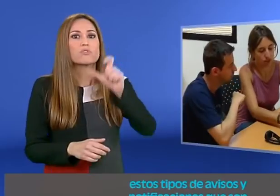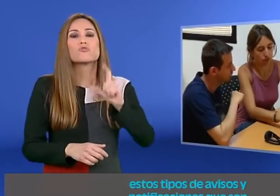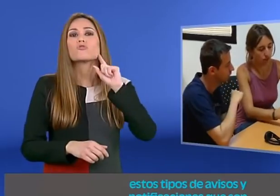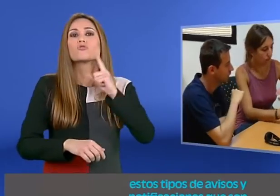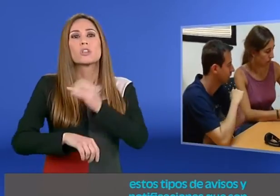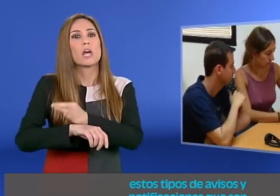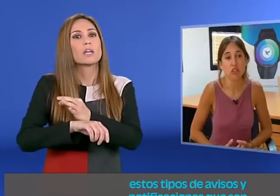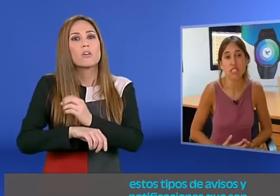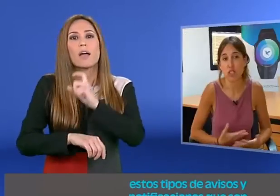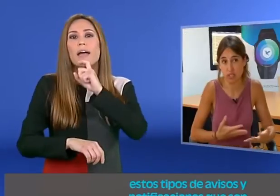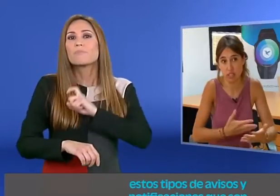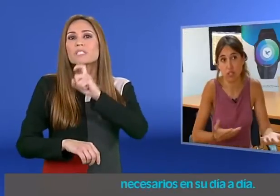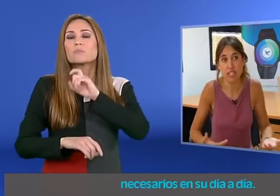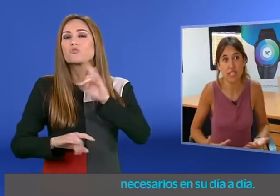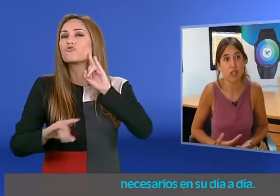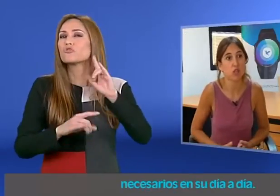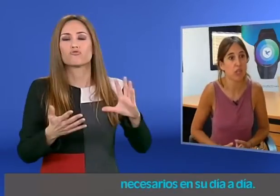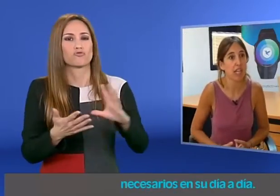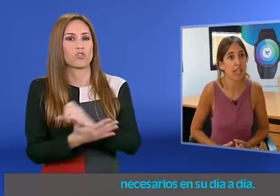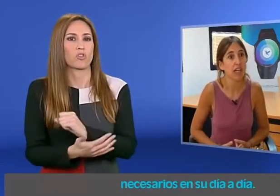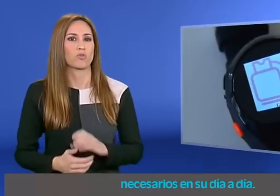de avisos y notificaciones que son necesarios en su día a día.